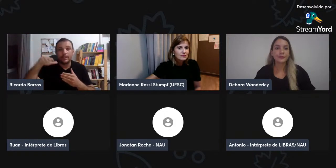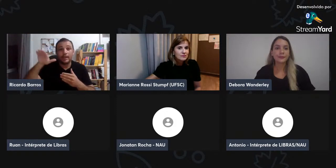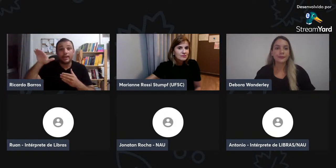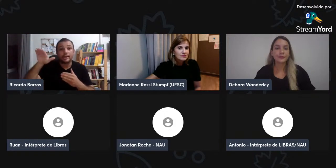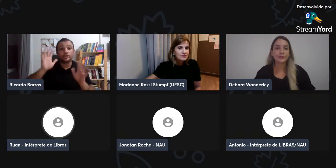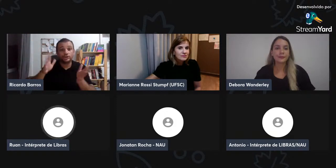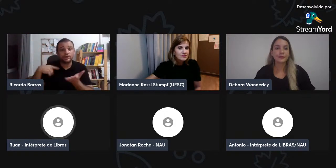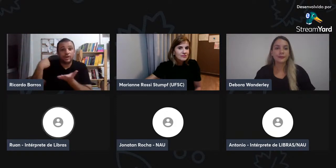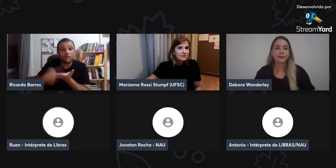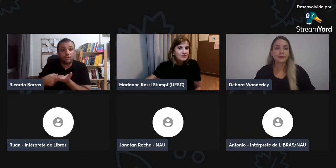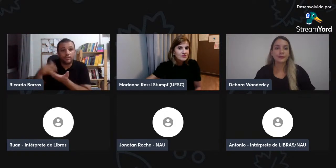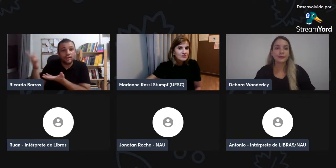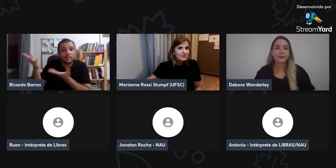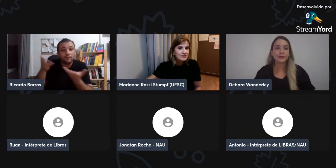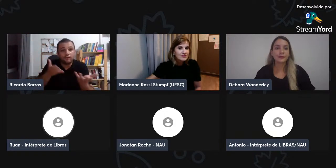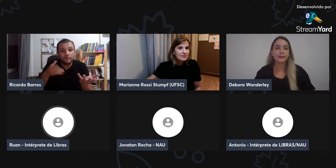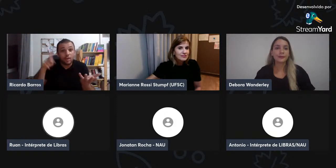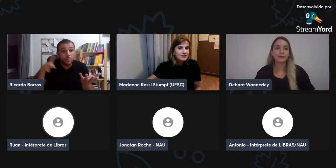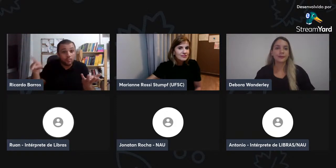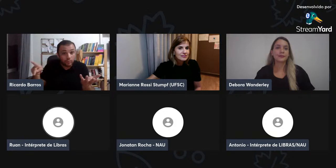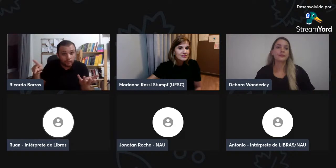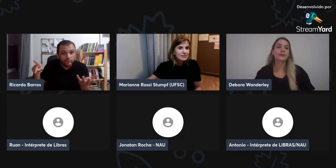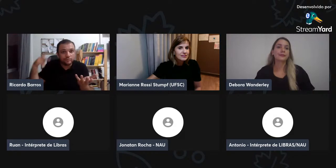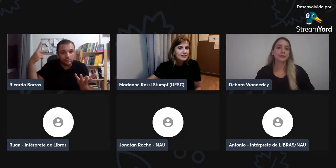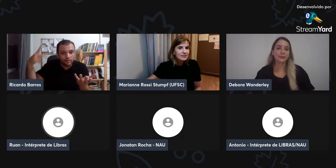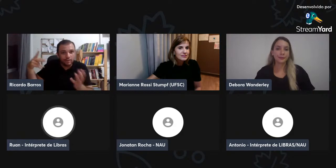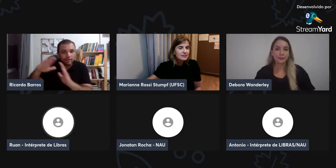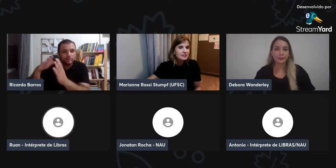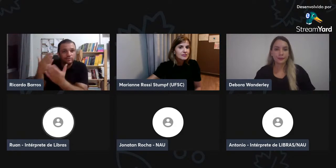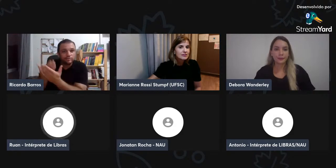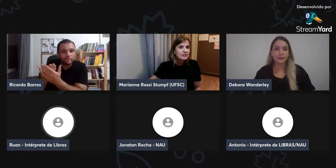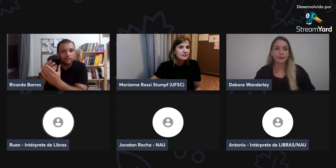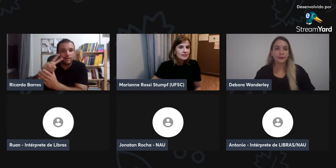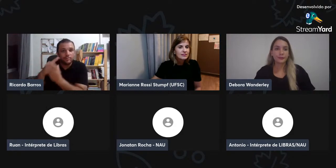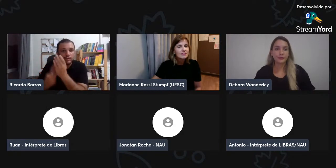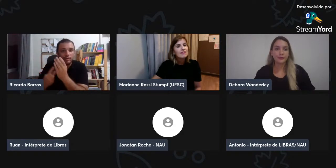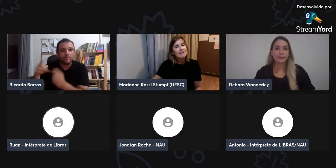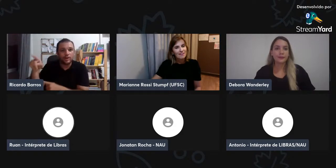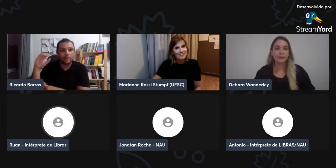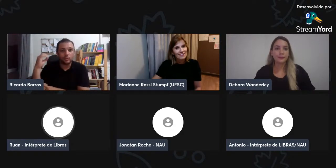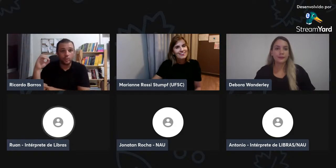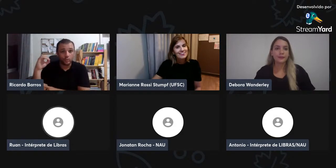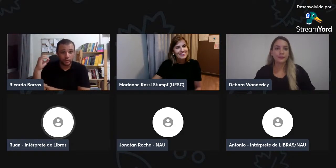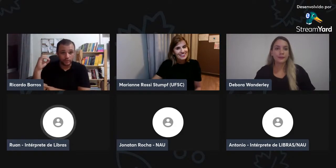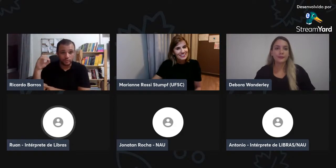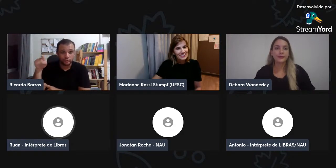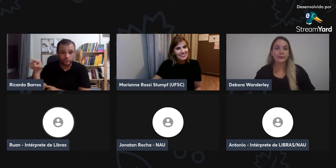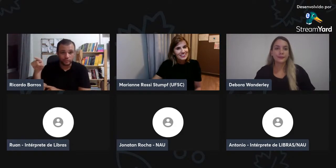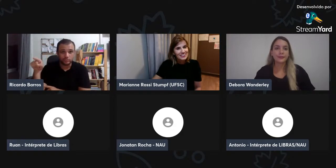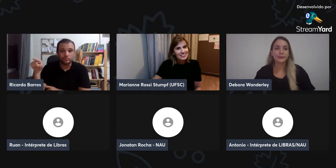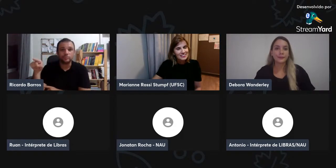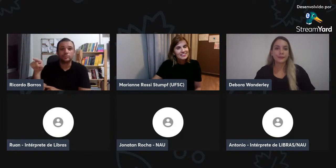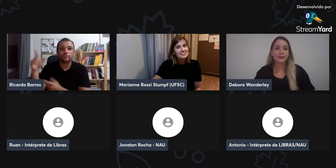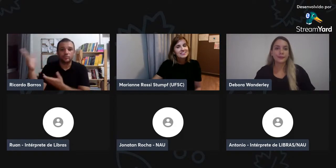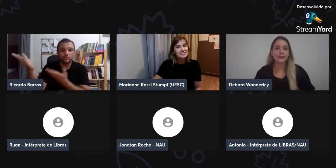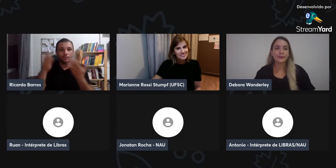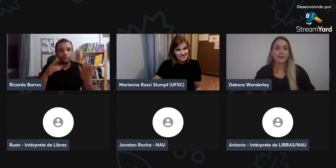e nós, mais para frente, iremos convidar, a professora da escola bilingue,